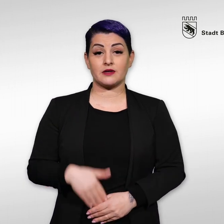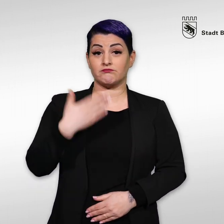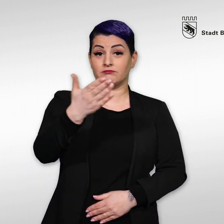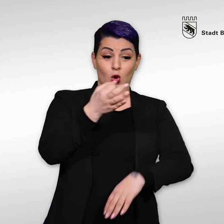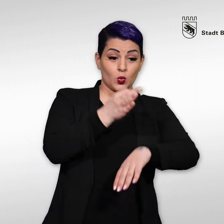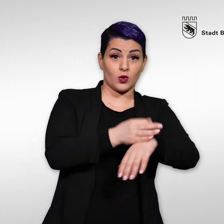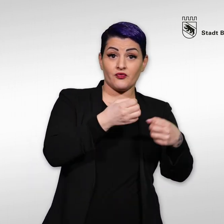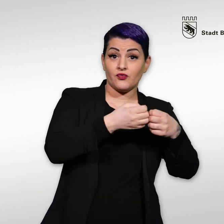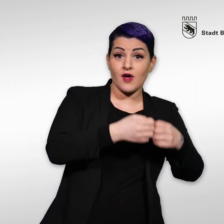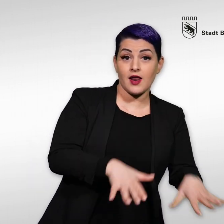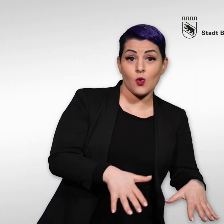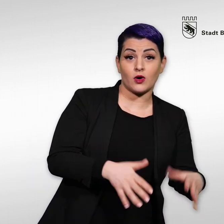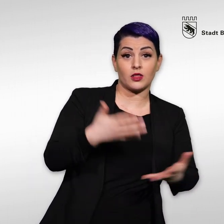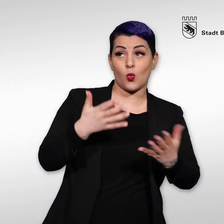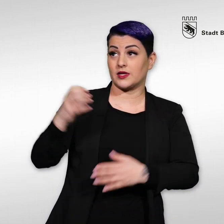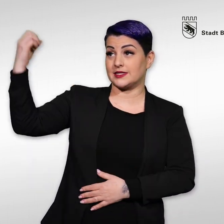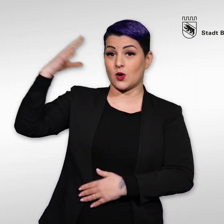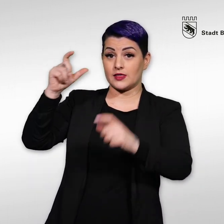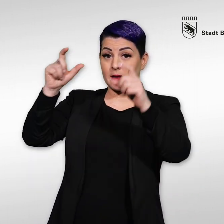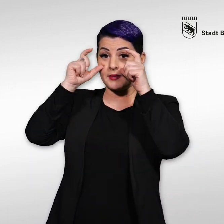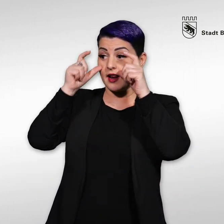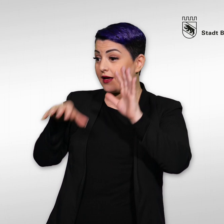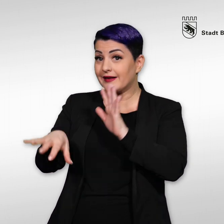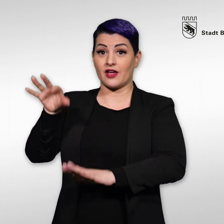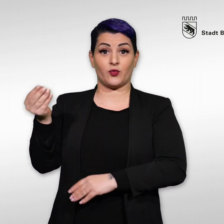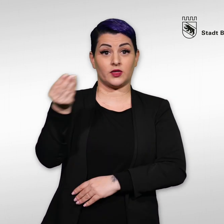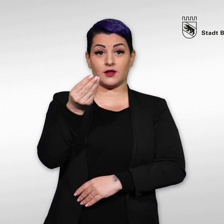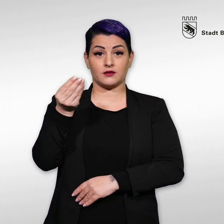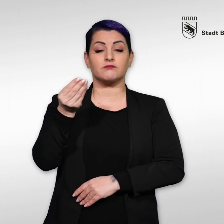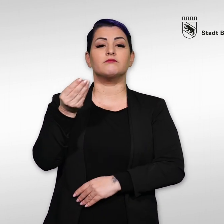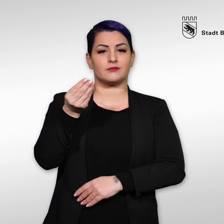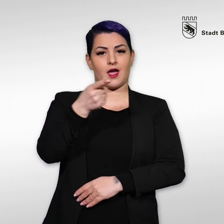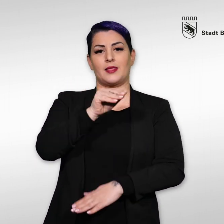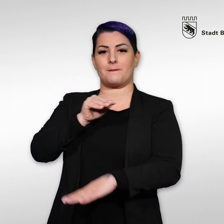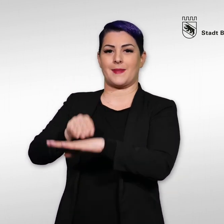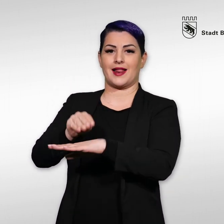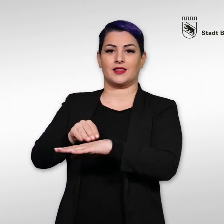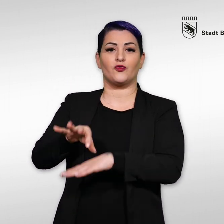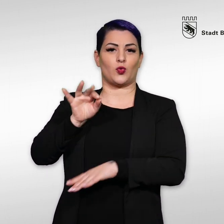Uhr verloren oder haben Sie eine Sonnenbrille gefunden, melden Sie sich beim Fundbüro der Stadt Bern.